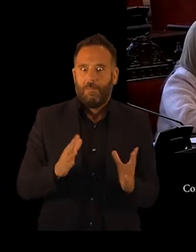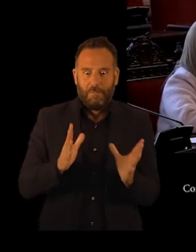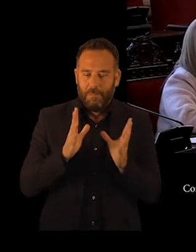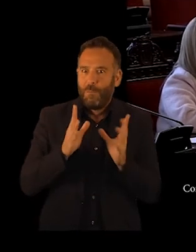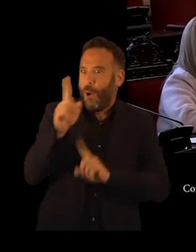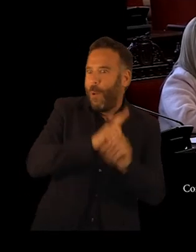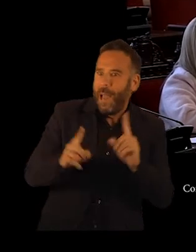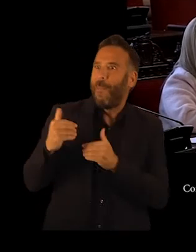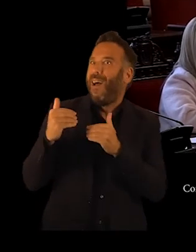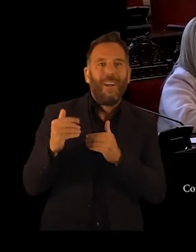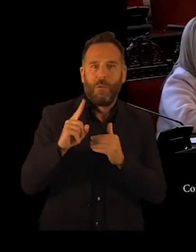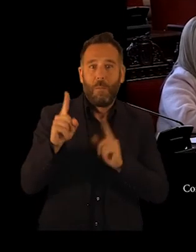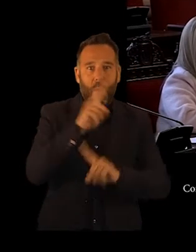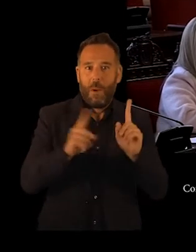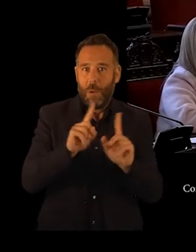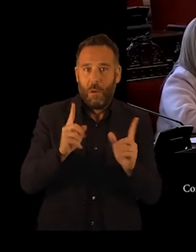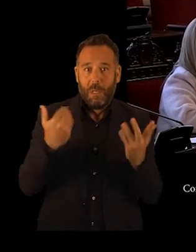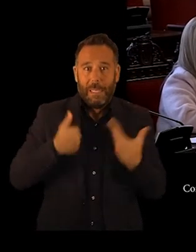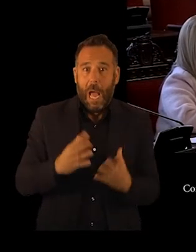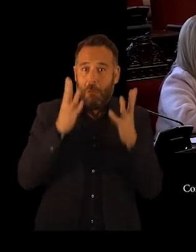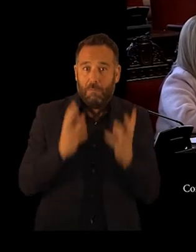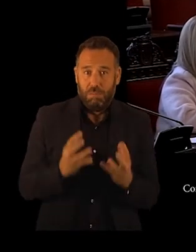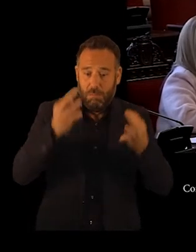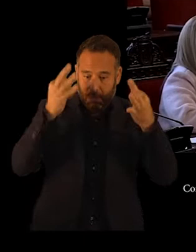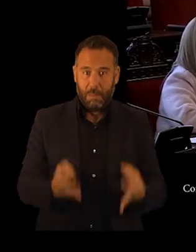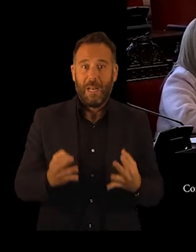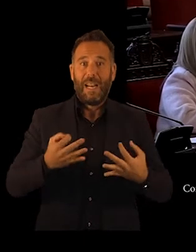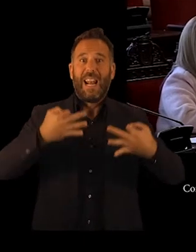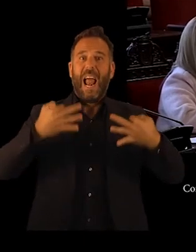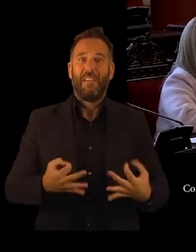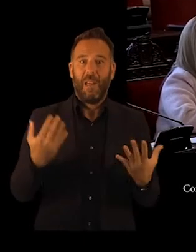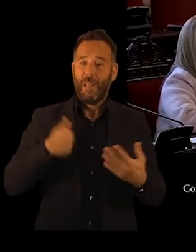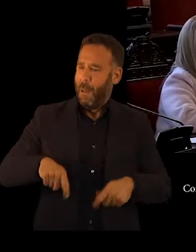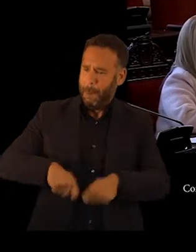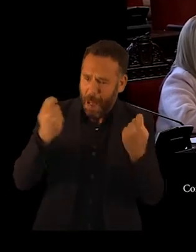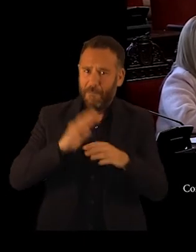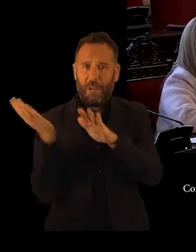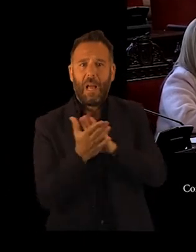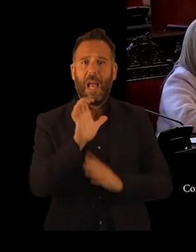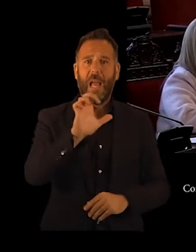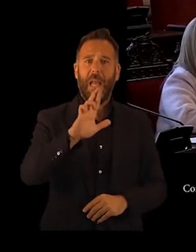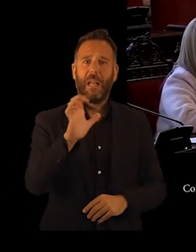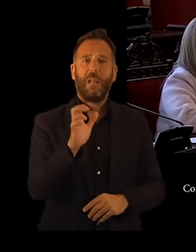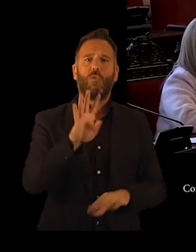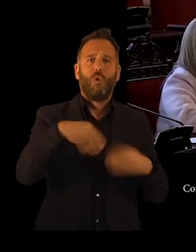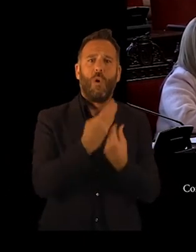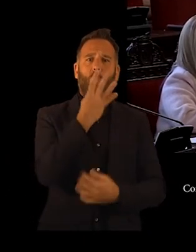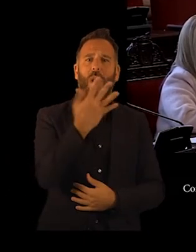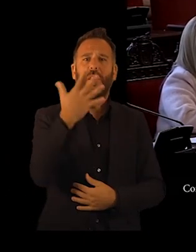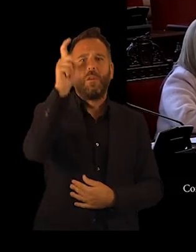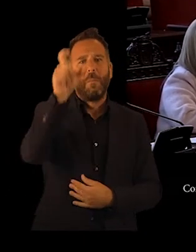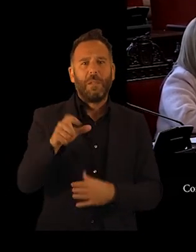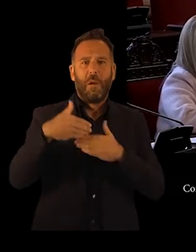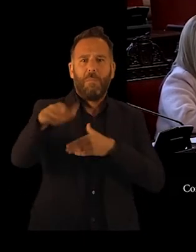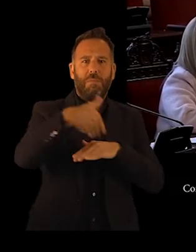es un problema que arrastren. Ahora ya es una triste realidad. Ahora ya se ha provocado un ERE. Hay más de 45 personas en la calle.